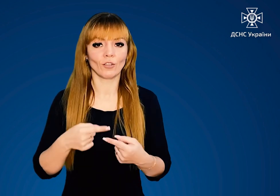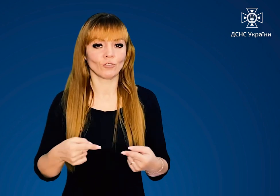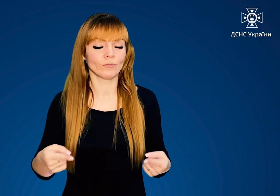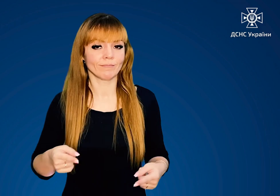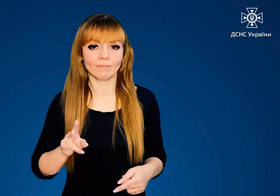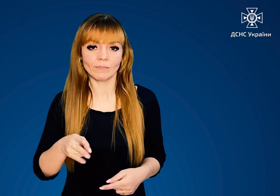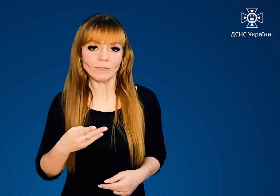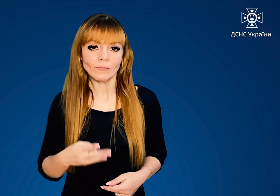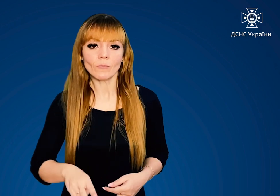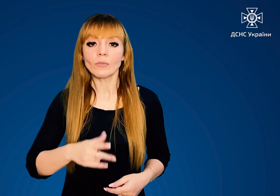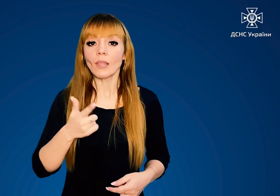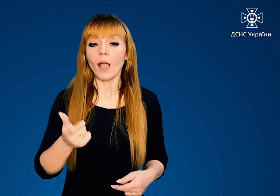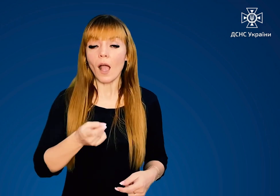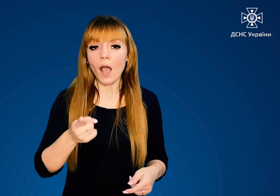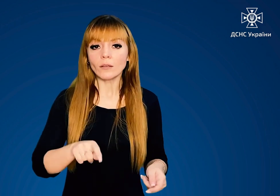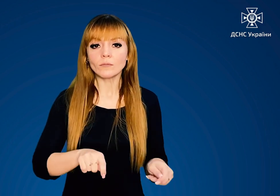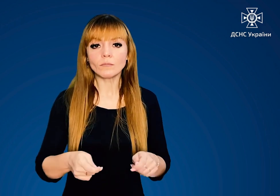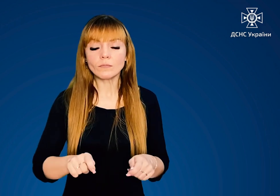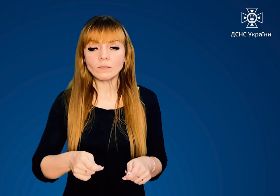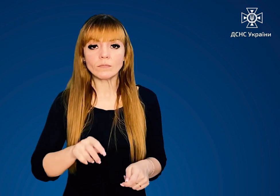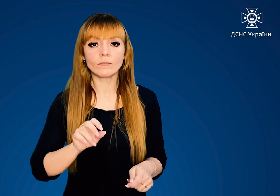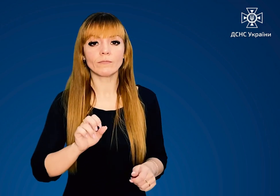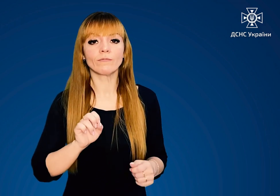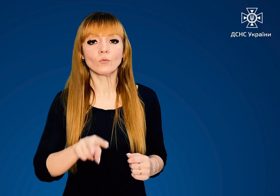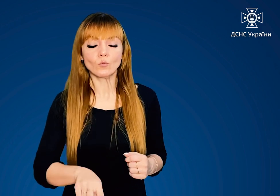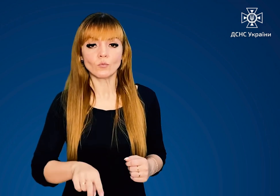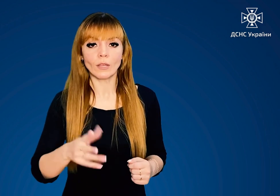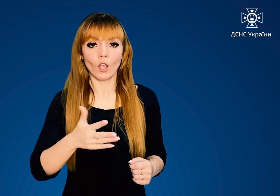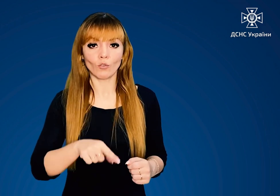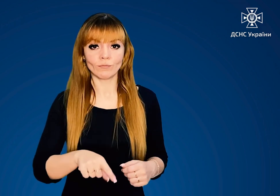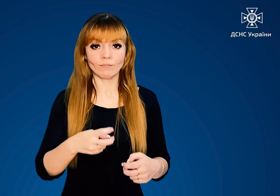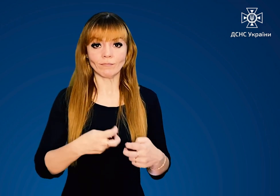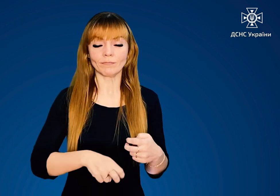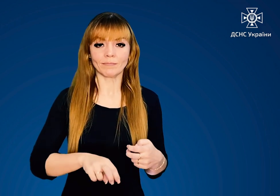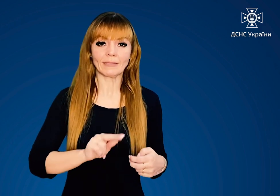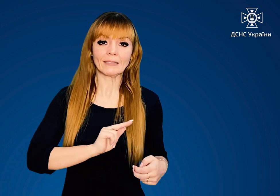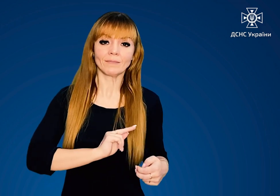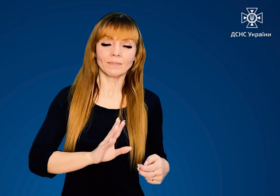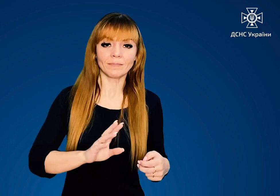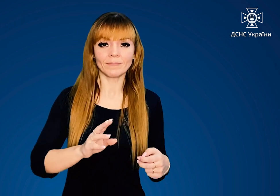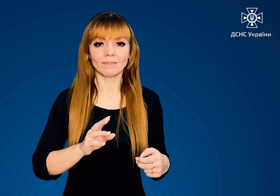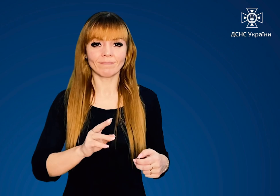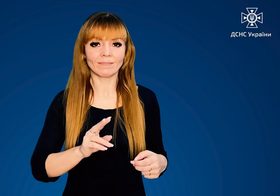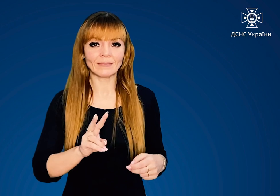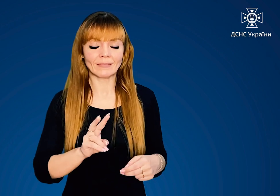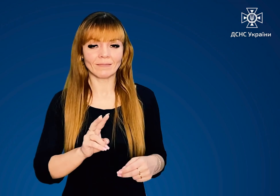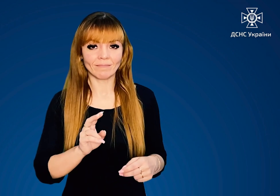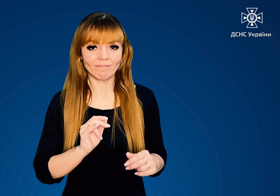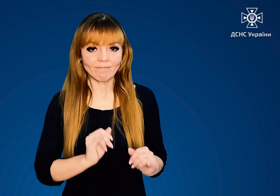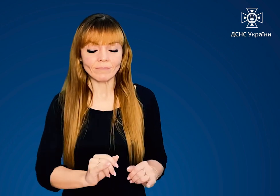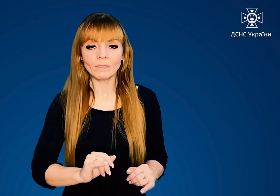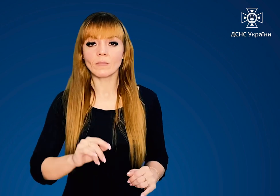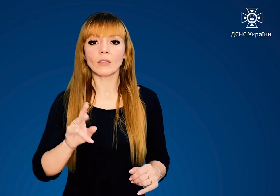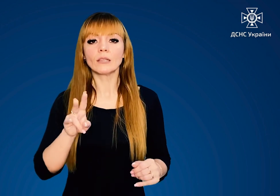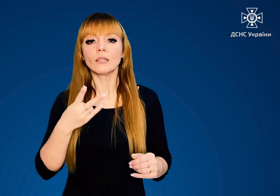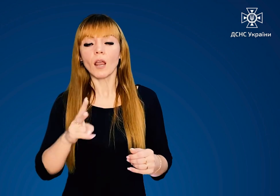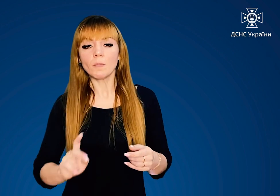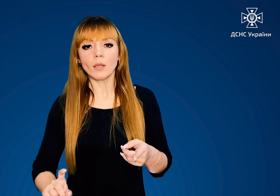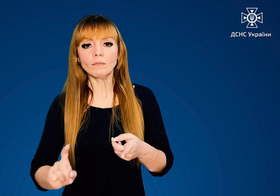Не вмикайте газові прилади при несправних запобіжниках Не прикріплюйте до газових